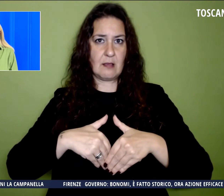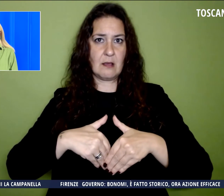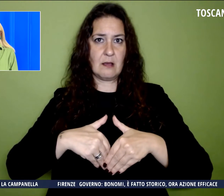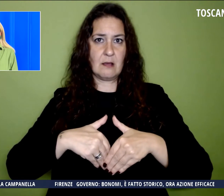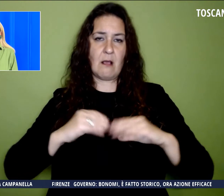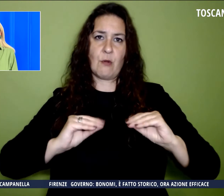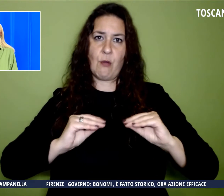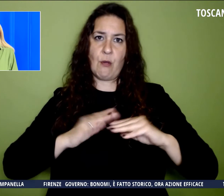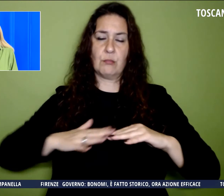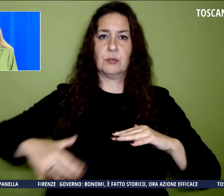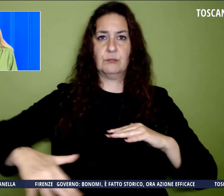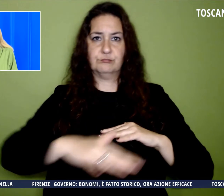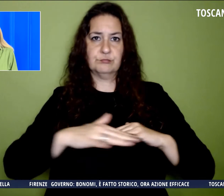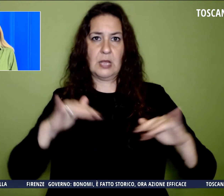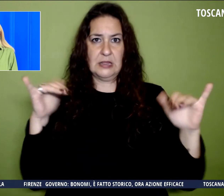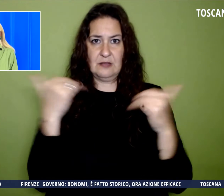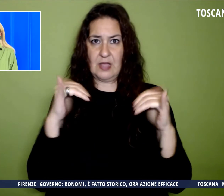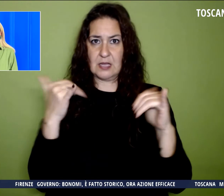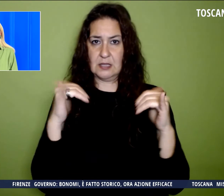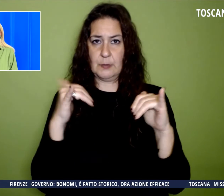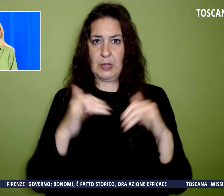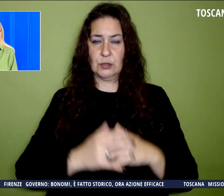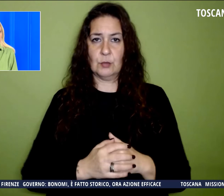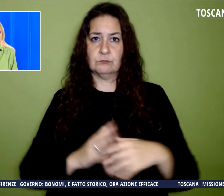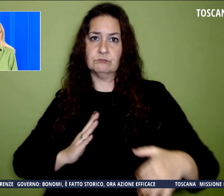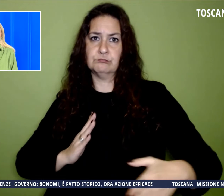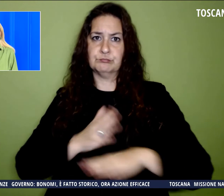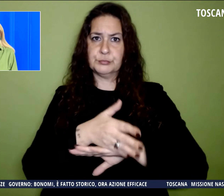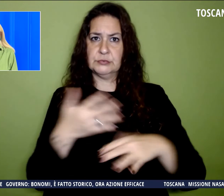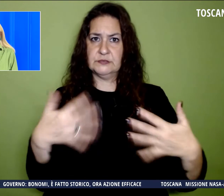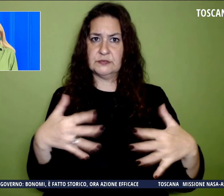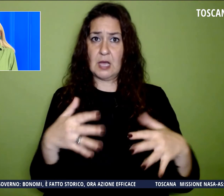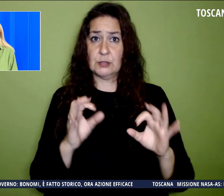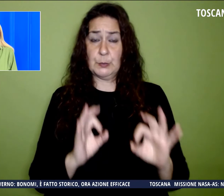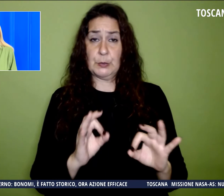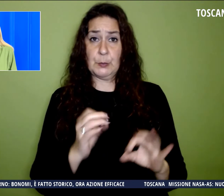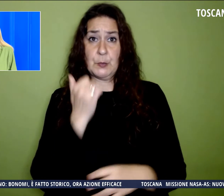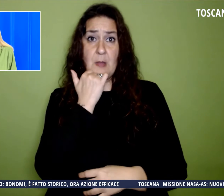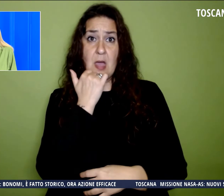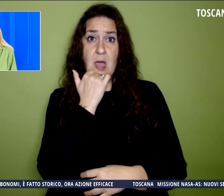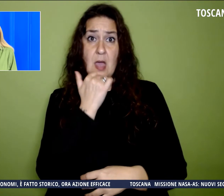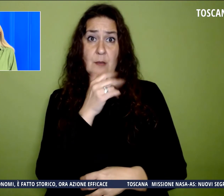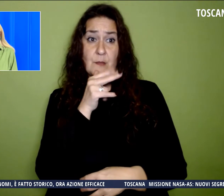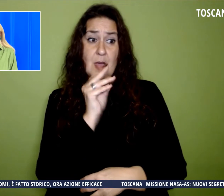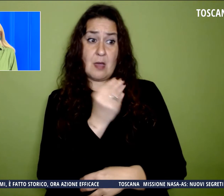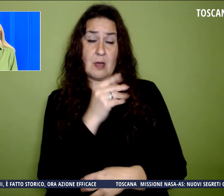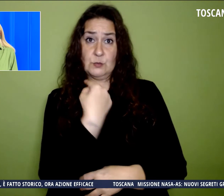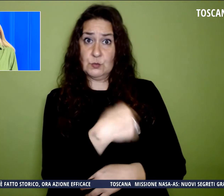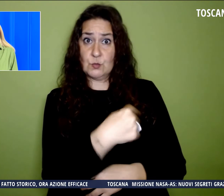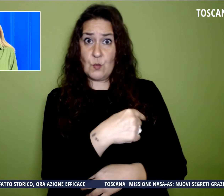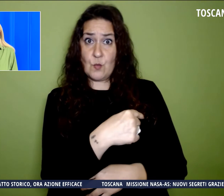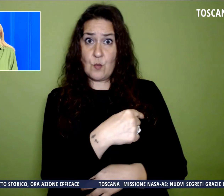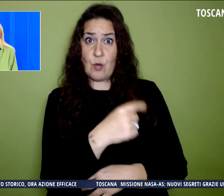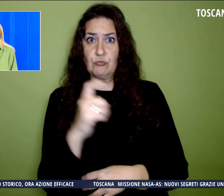Movida. Il blitz è scattato dopo la denuncia proprio della madre della ragazzina che nei giorni scorsi ha visto